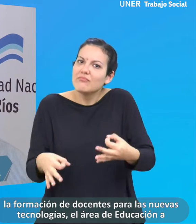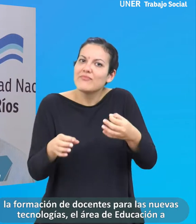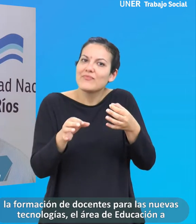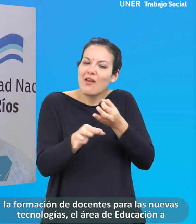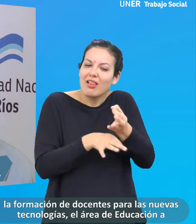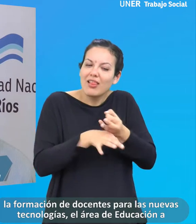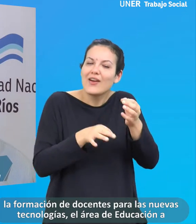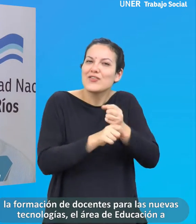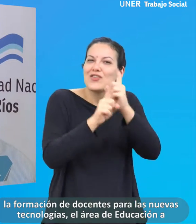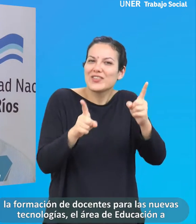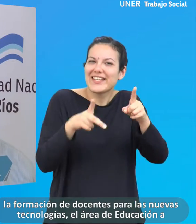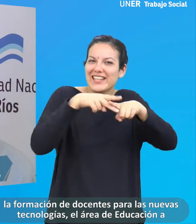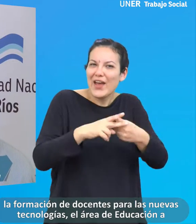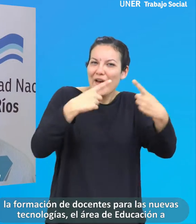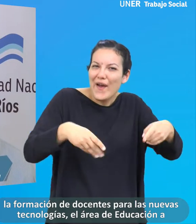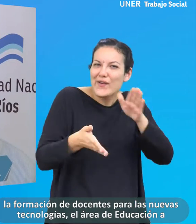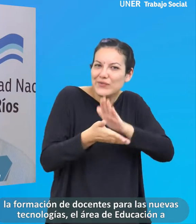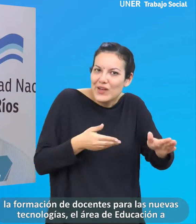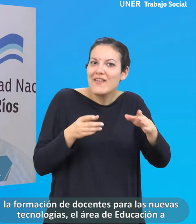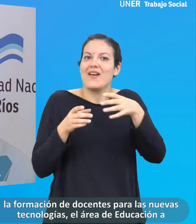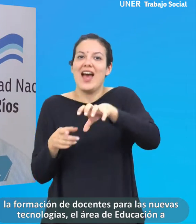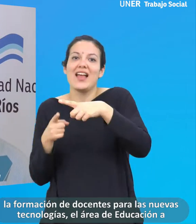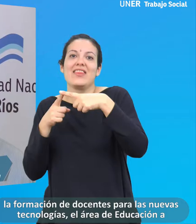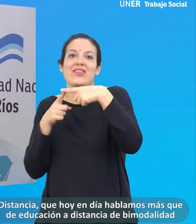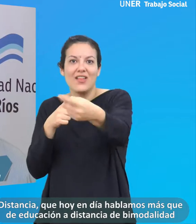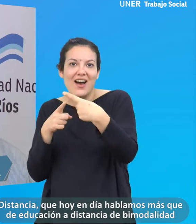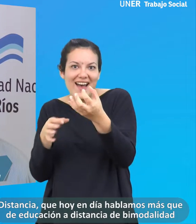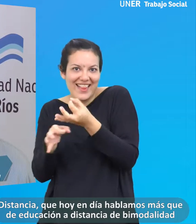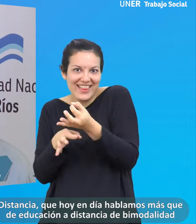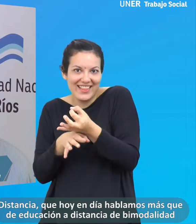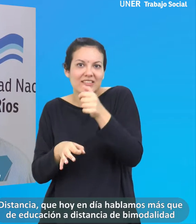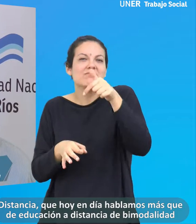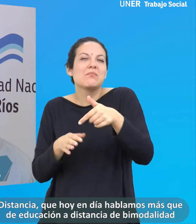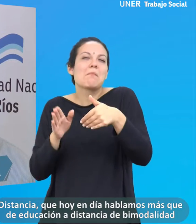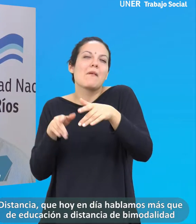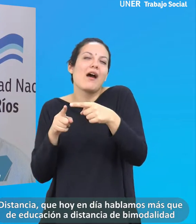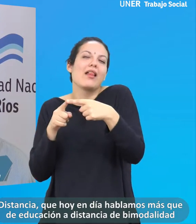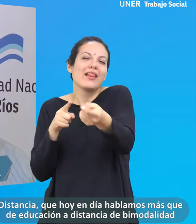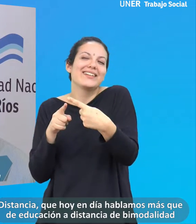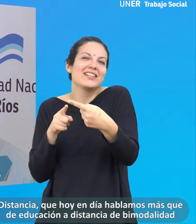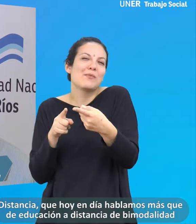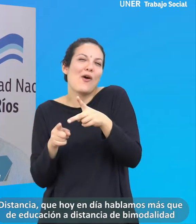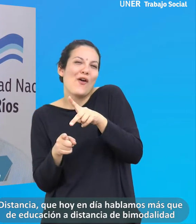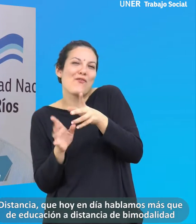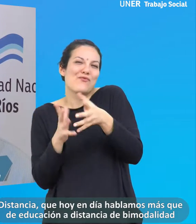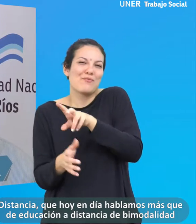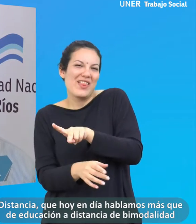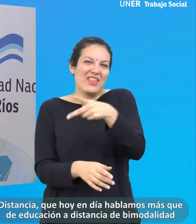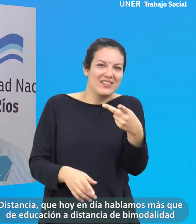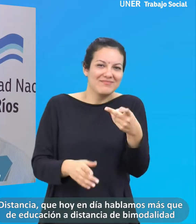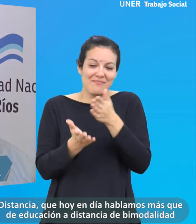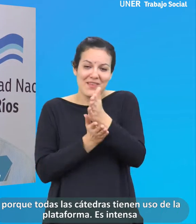docentes para las nuevas tecnologías, el área de educación a distancia, que hoy en día hablamos más que educación a distancia, bimodalidad porque